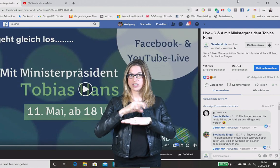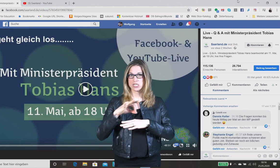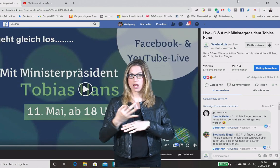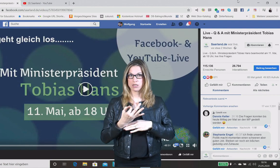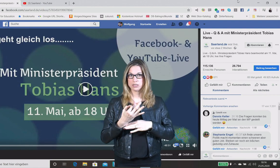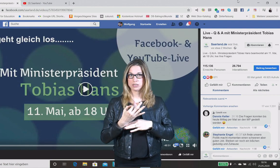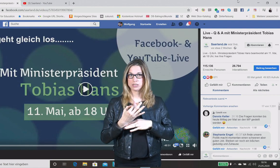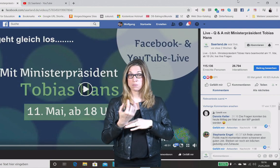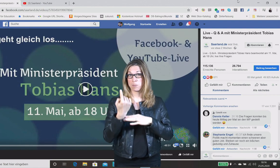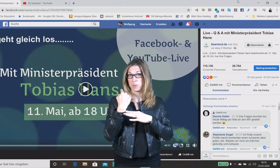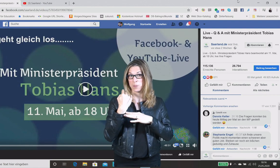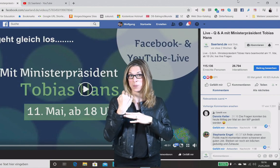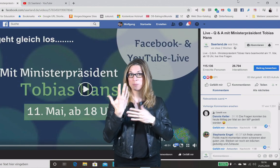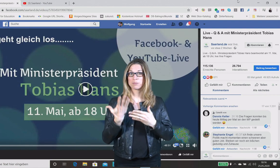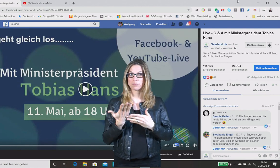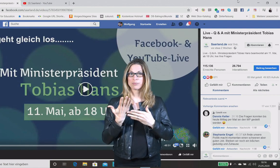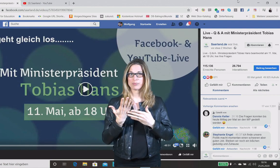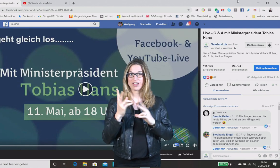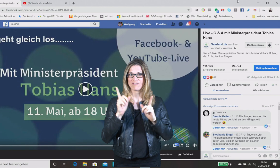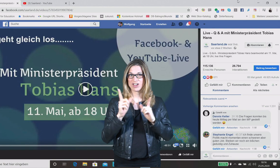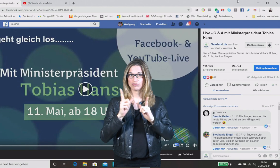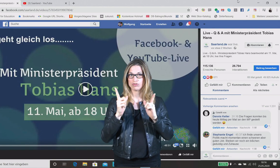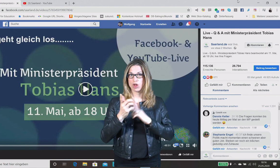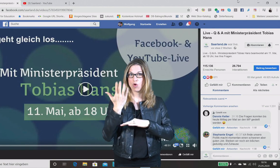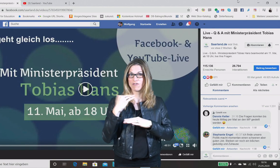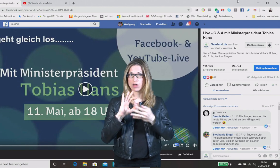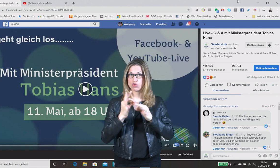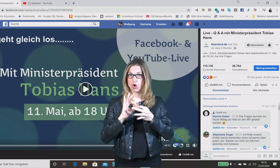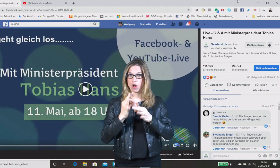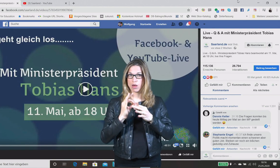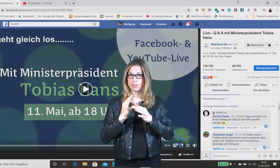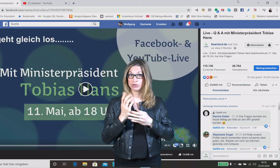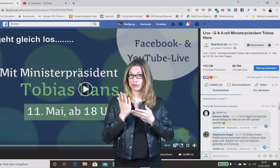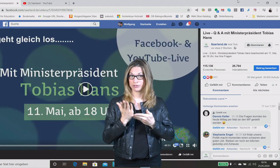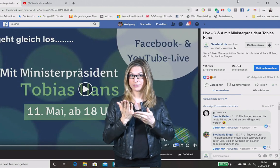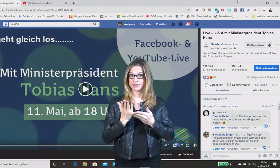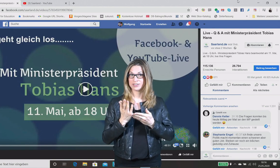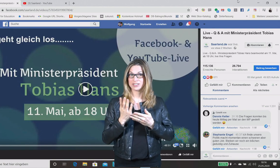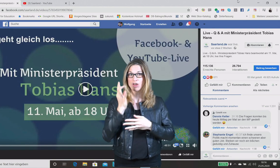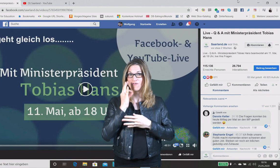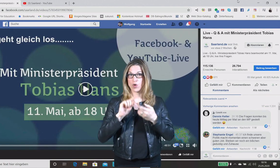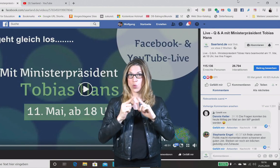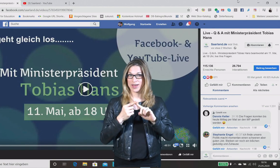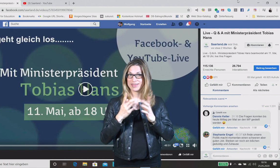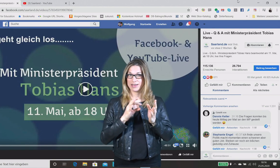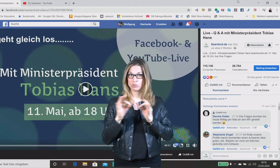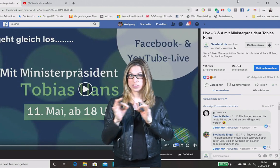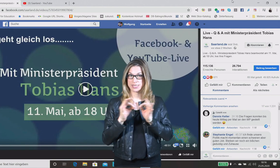hat Frau Ritter jetzt für Sie übersetzt. Und wenn Sie denn zuerst einmal